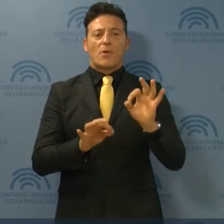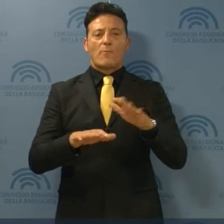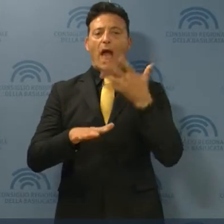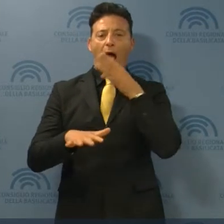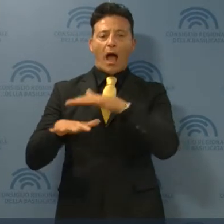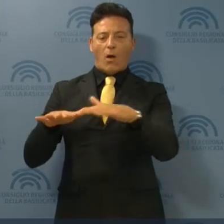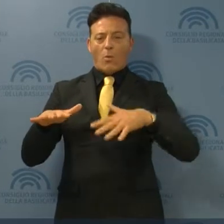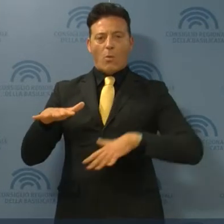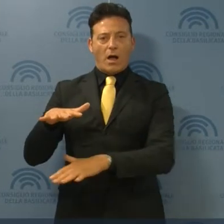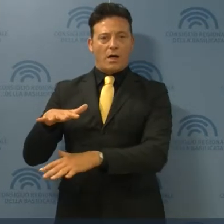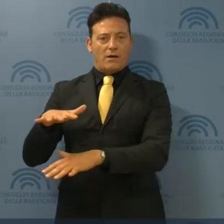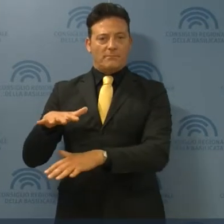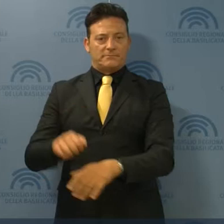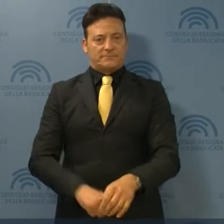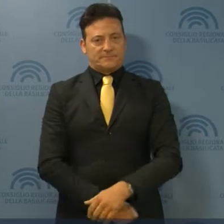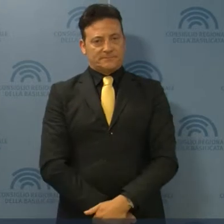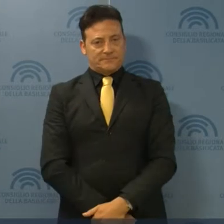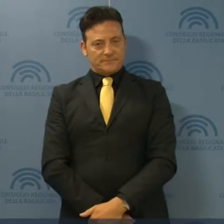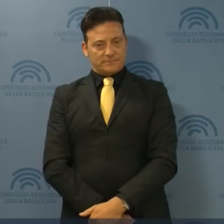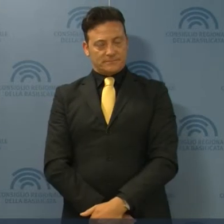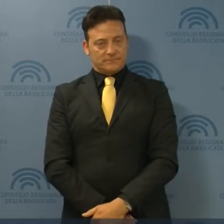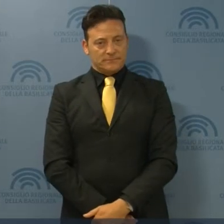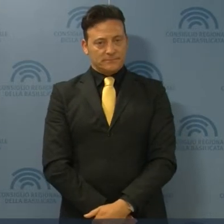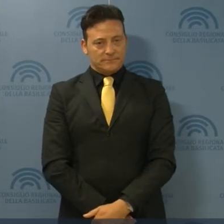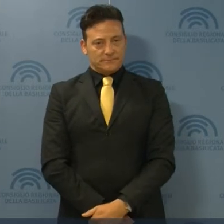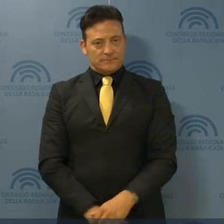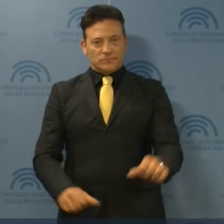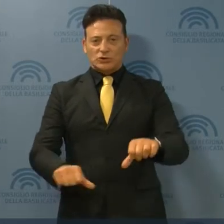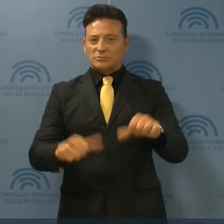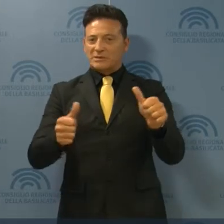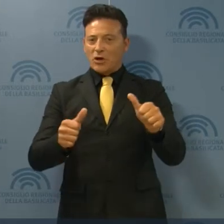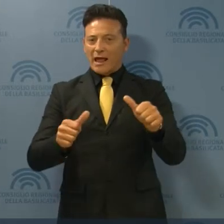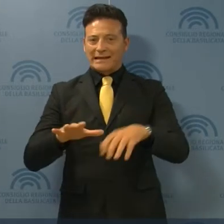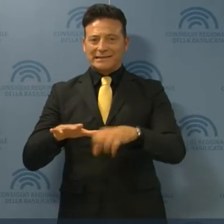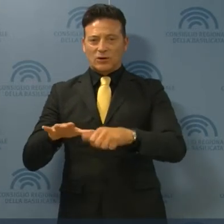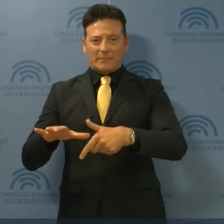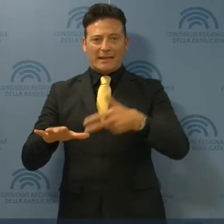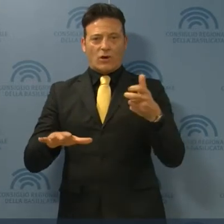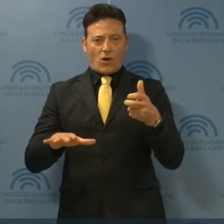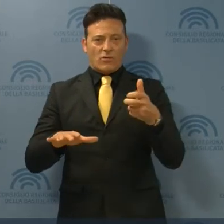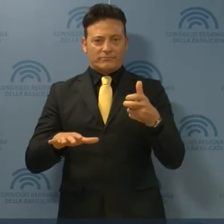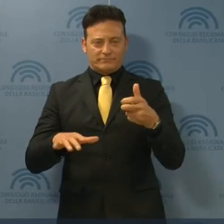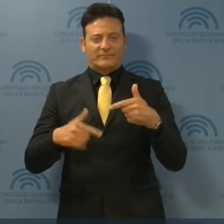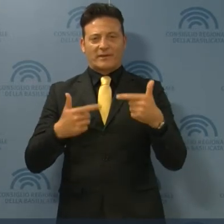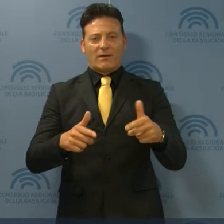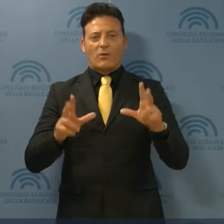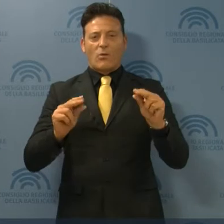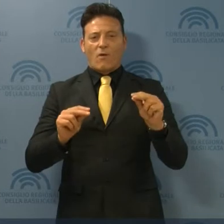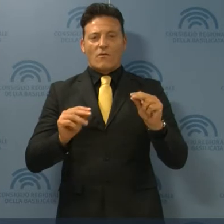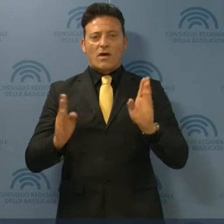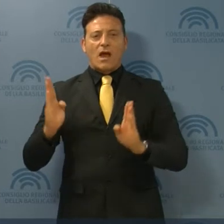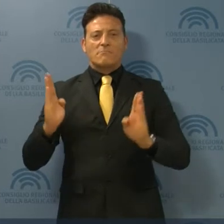falde acquifere. La sospensione del cova apre una nuova stagione del